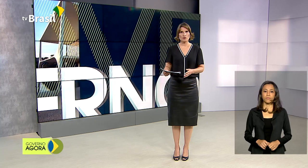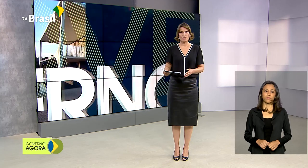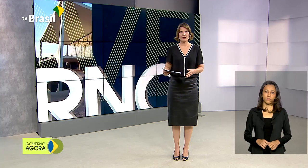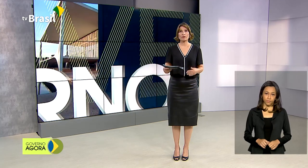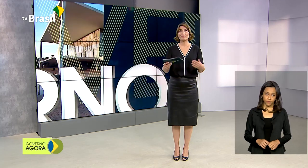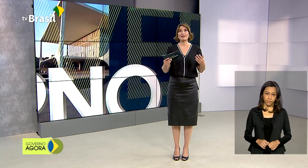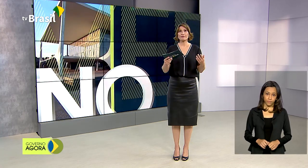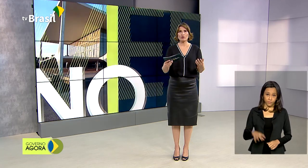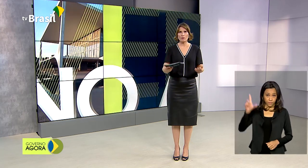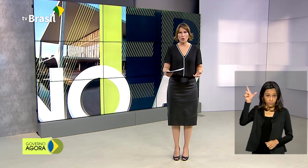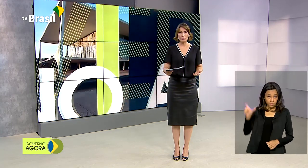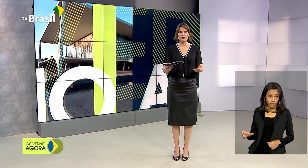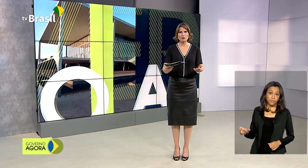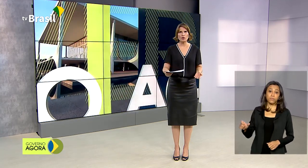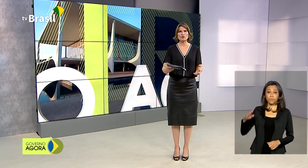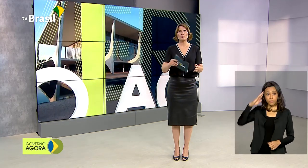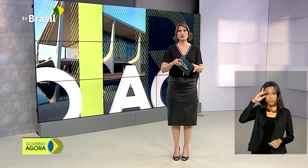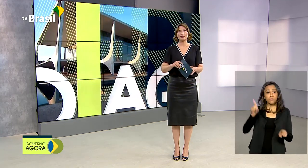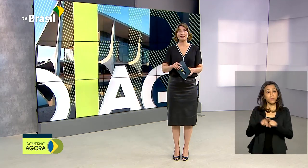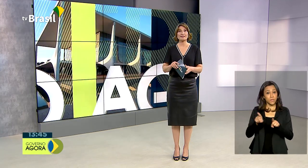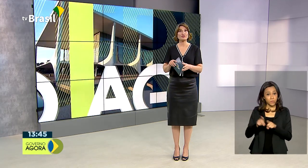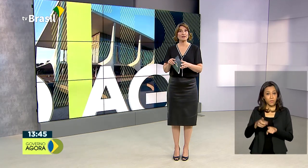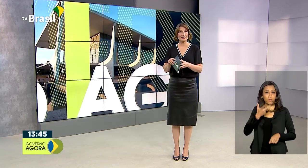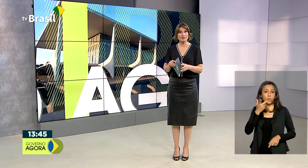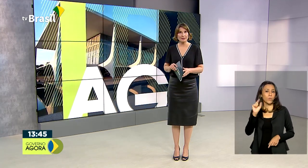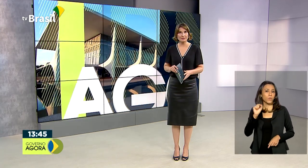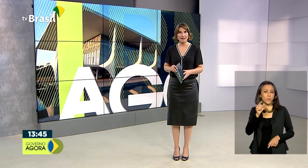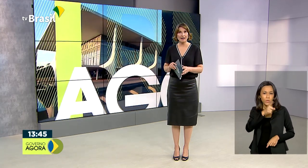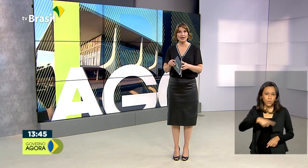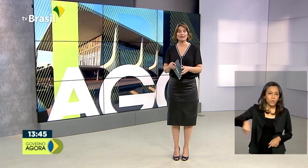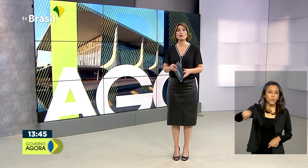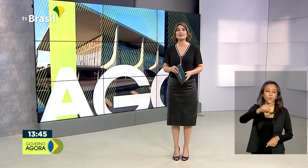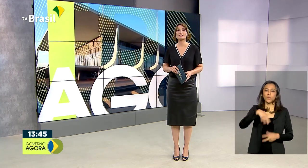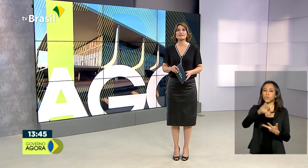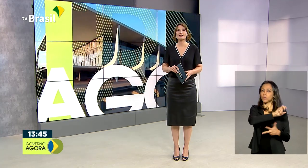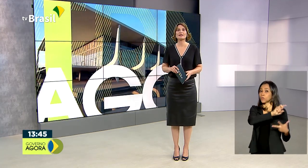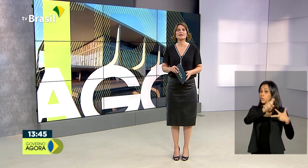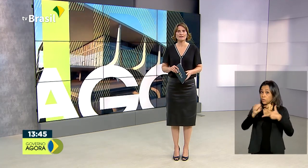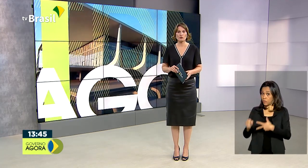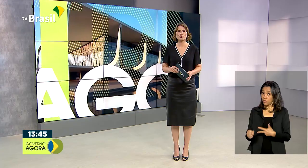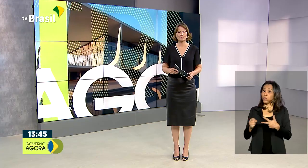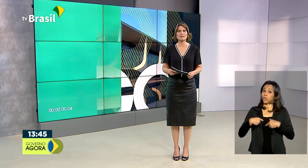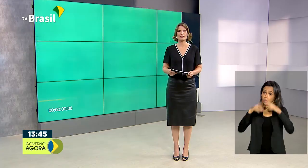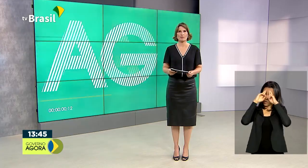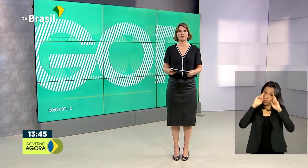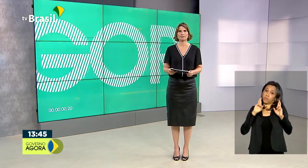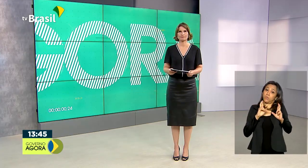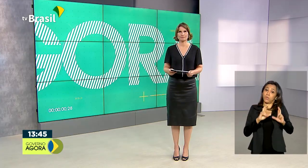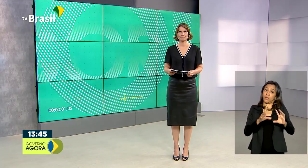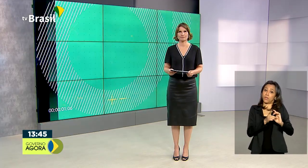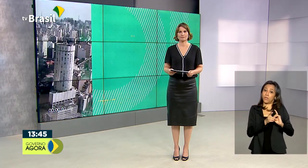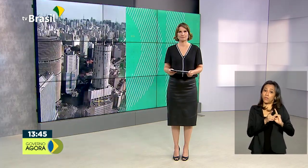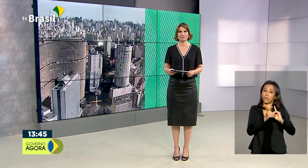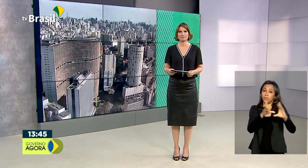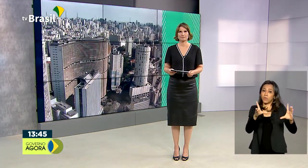Bolsonaro também afirmou que todos os poderes têm de respeitar a democracia e a Constituição.